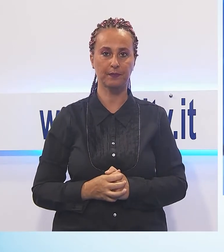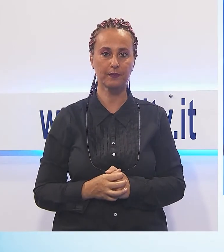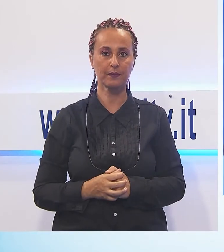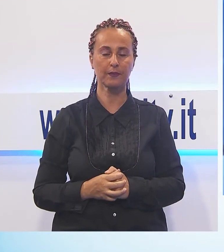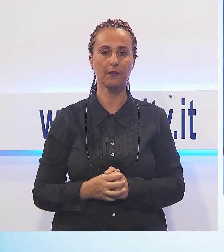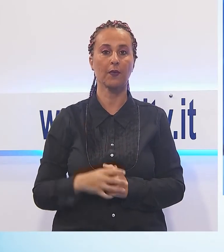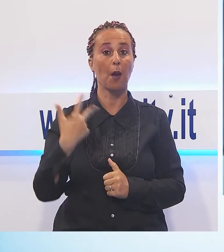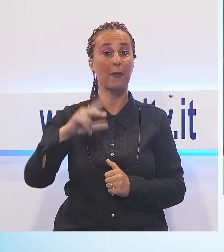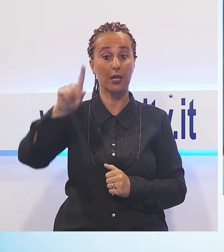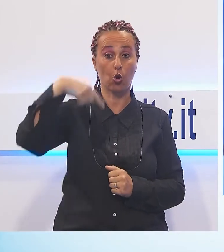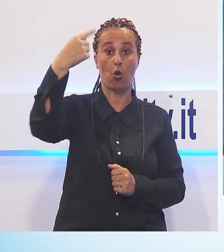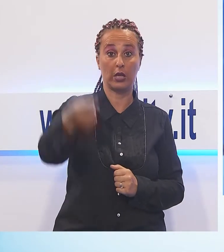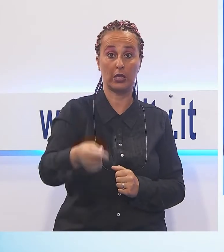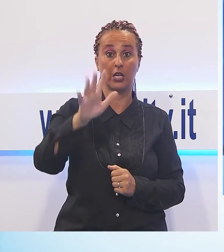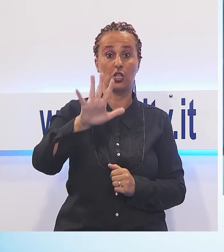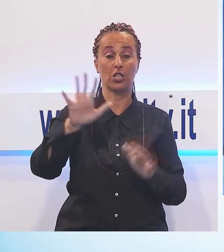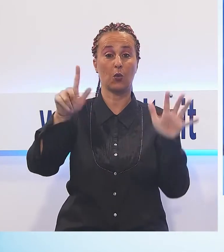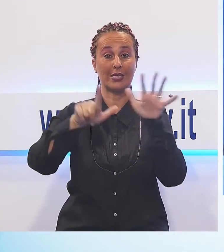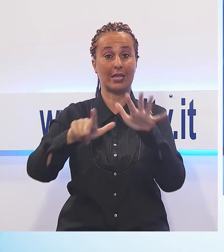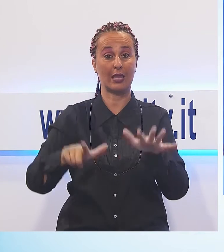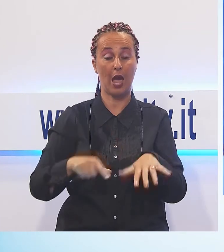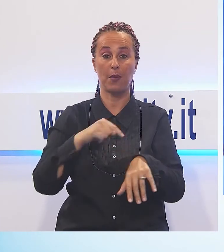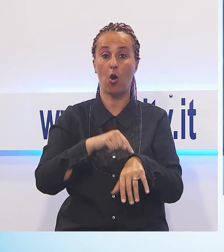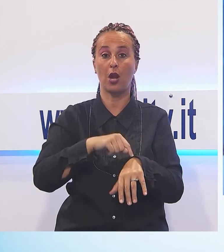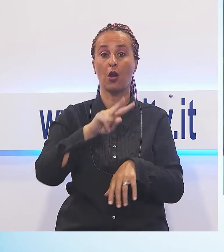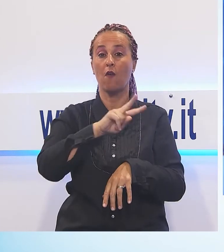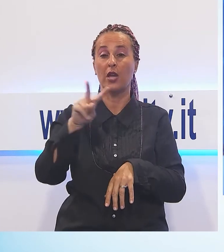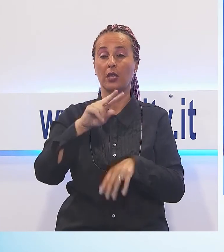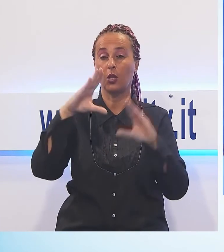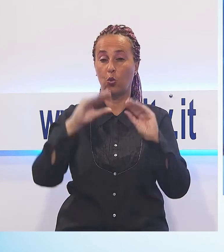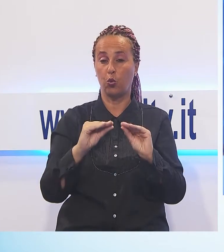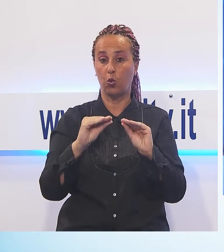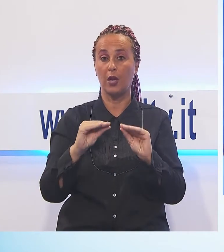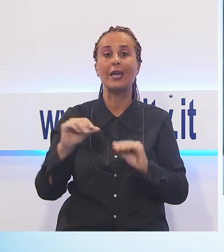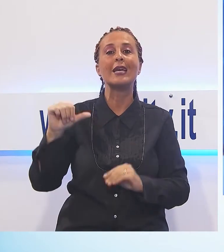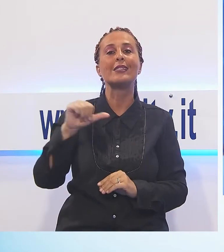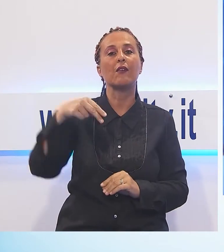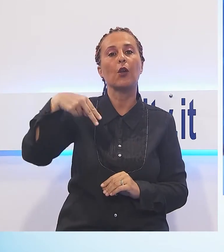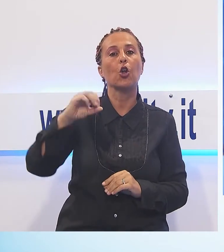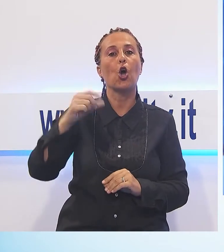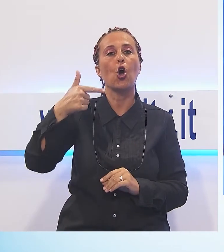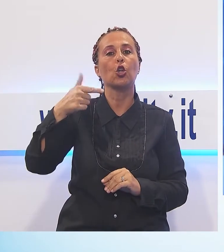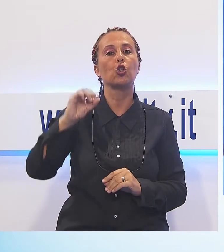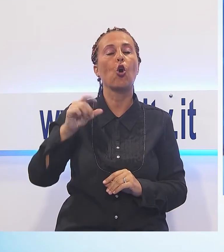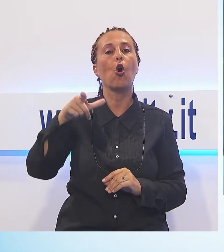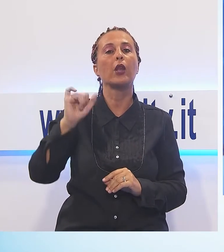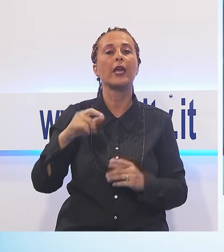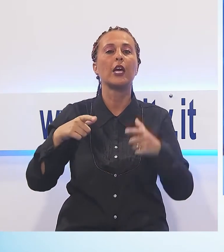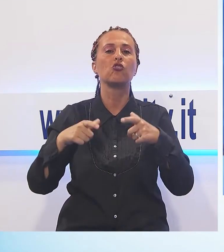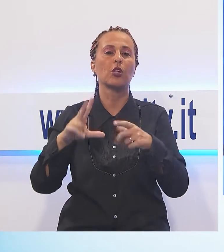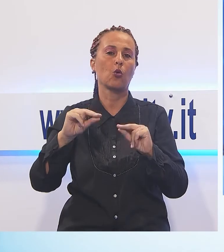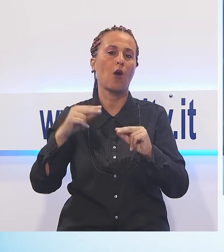Mercoledì prossimo 5 settembre a partire dalle 22 Stefano Nottoli e il suo nuovo disco Non voglio essere normale,